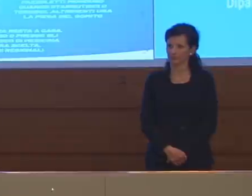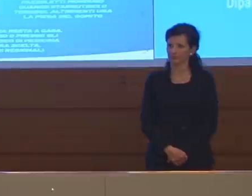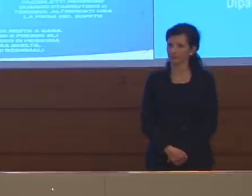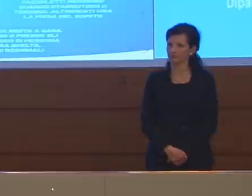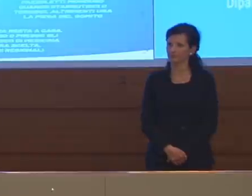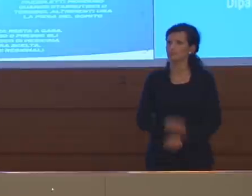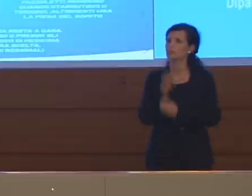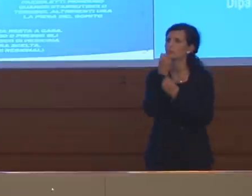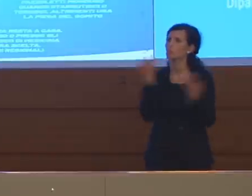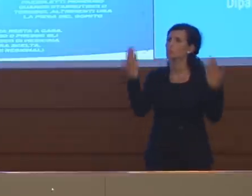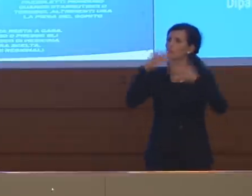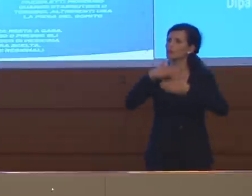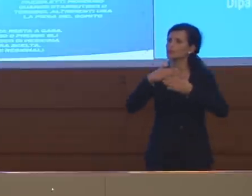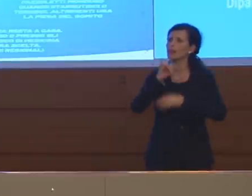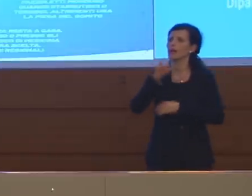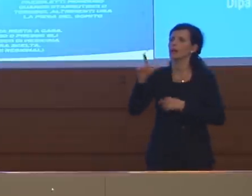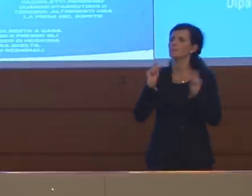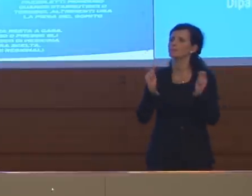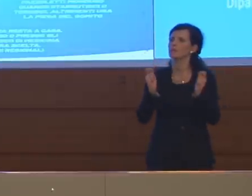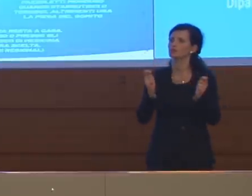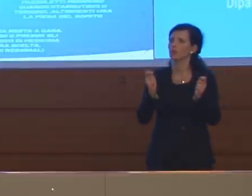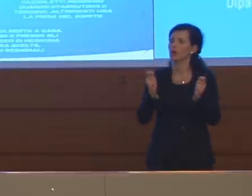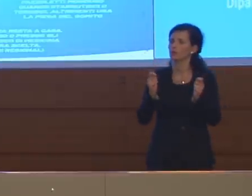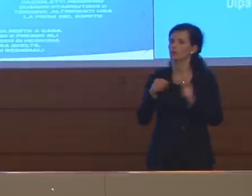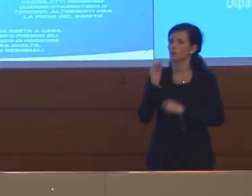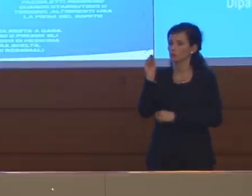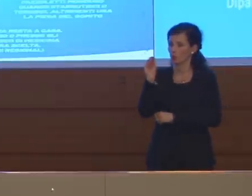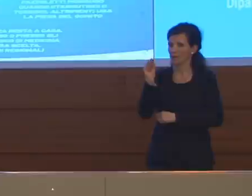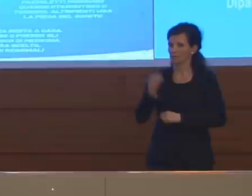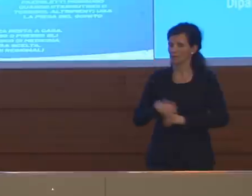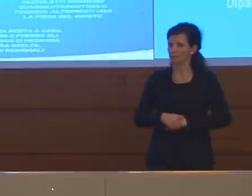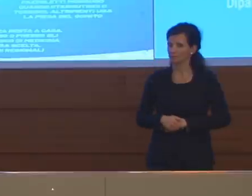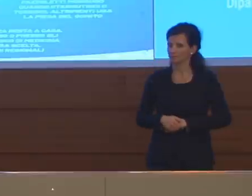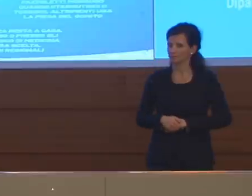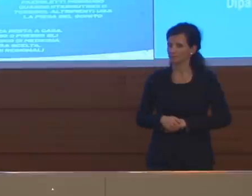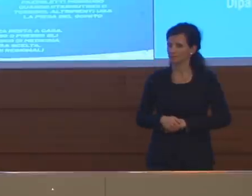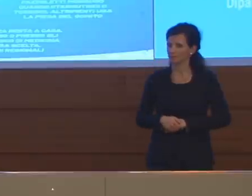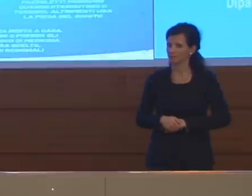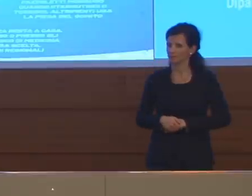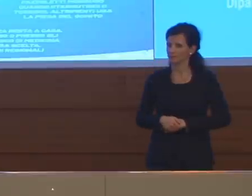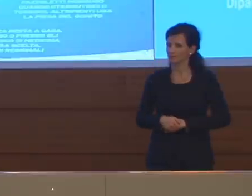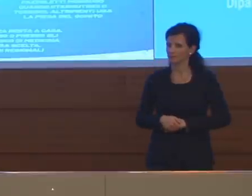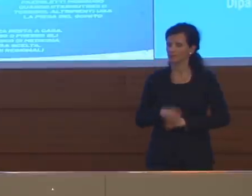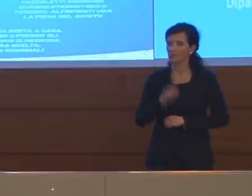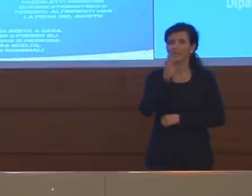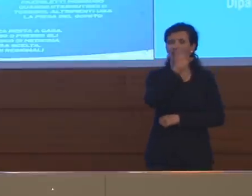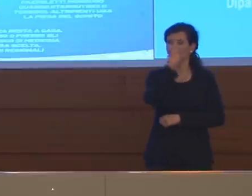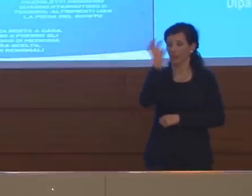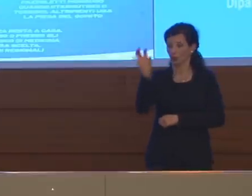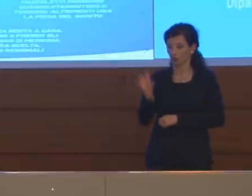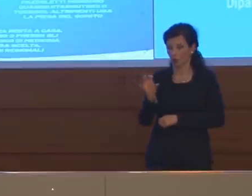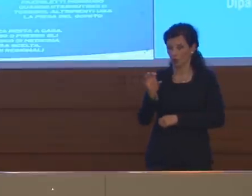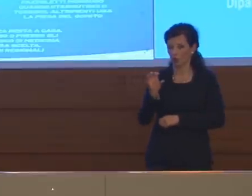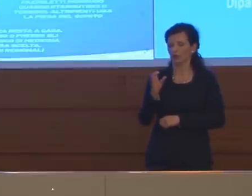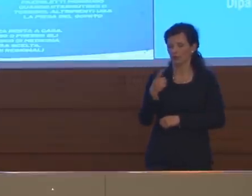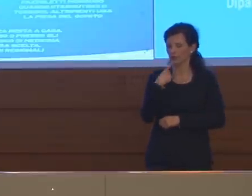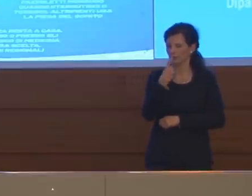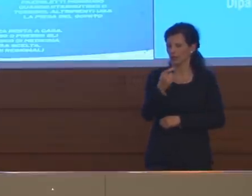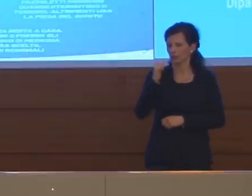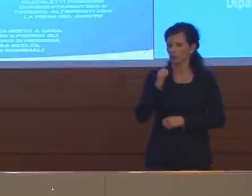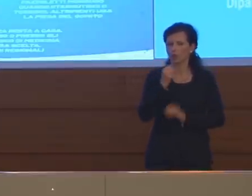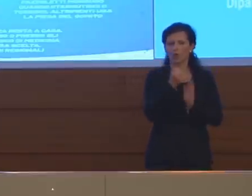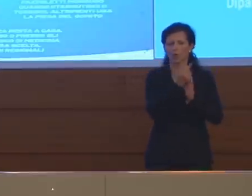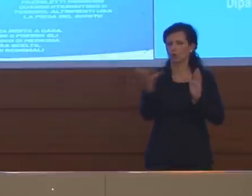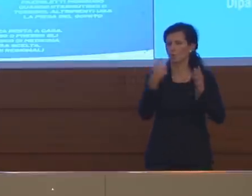Buonasera, Lorenzo Di Cicco del Messaggero. Solo una precisazione sulle regioni che come si diceva prima hanno numeri diversissimi sull